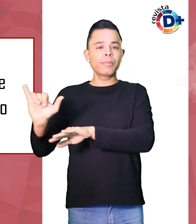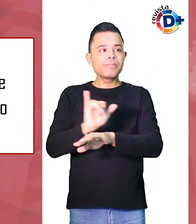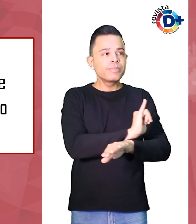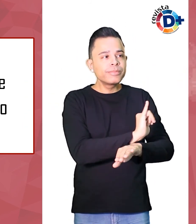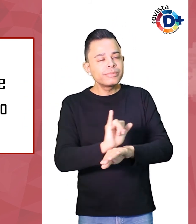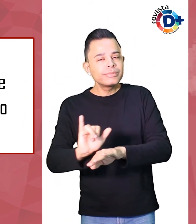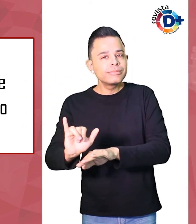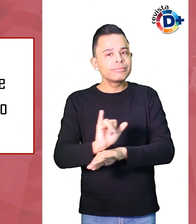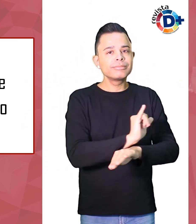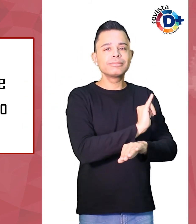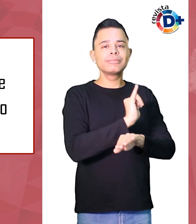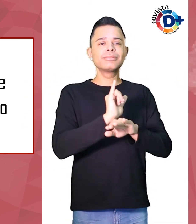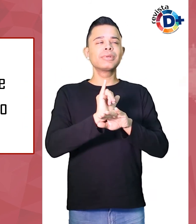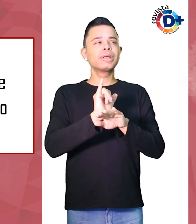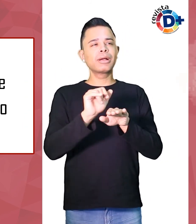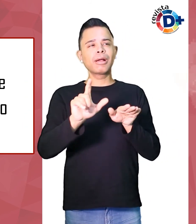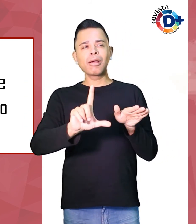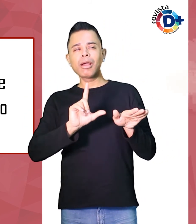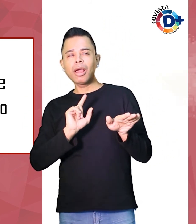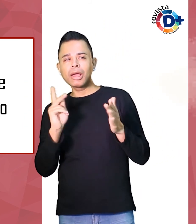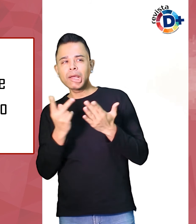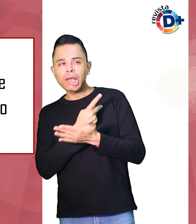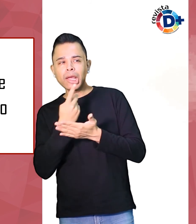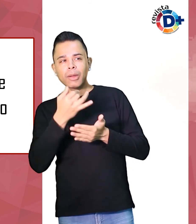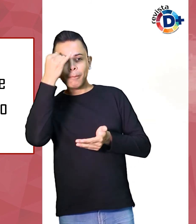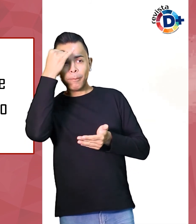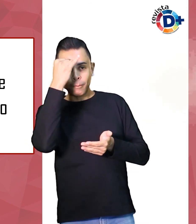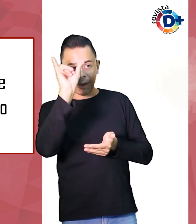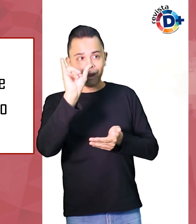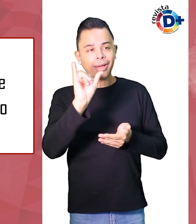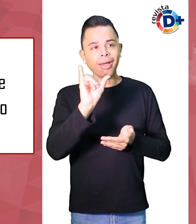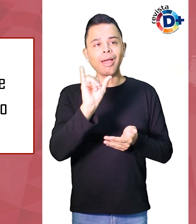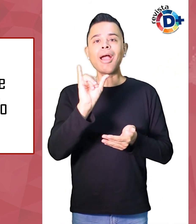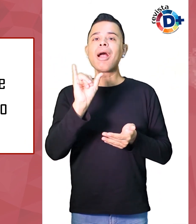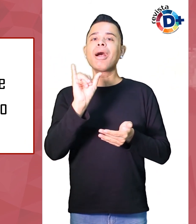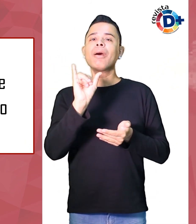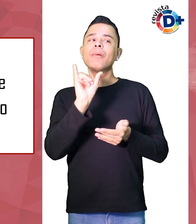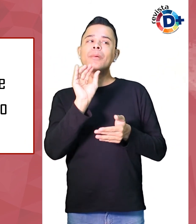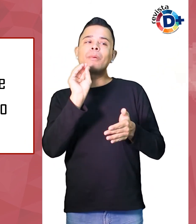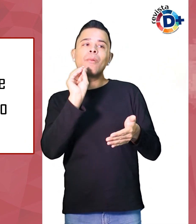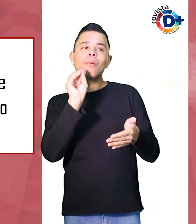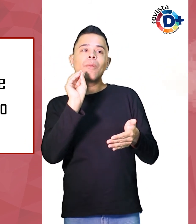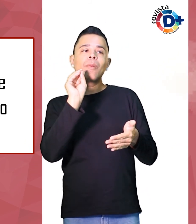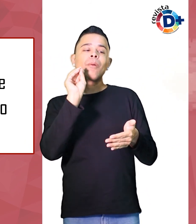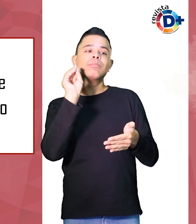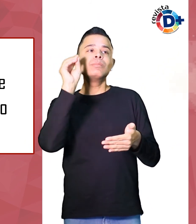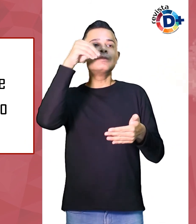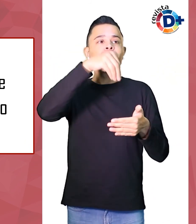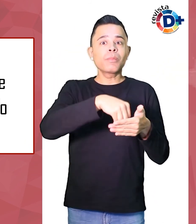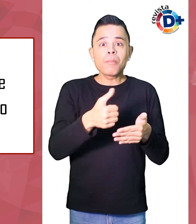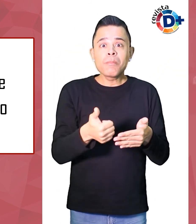antecipar enriquecer atribuir sentido ao que foi realizado